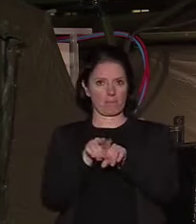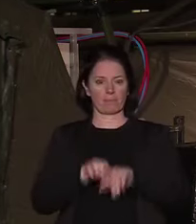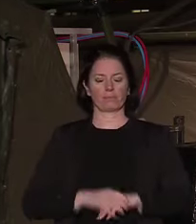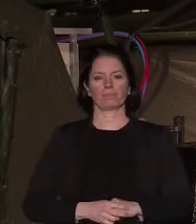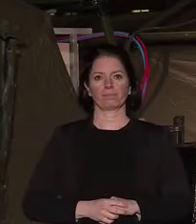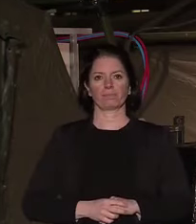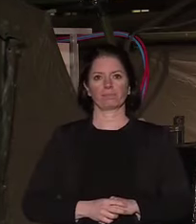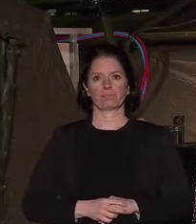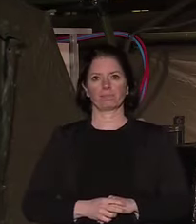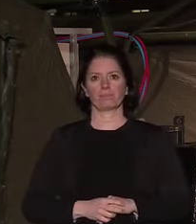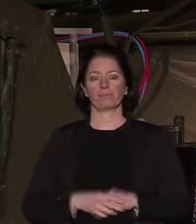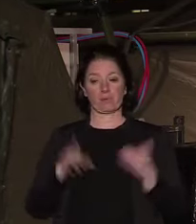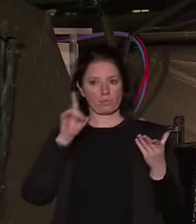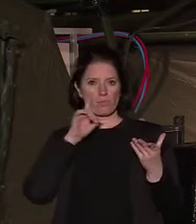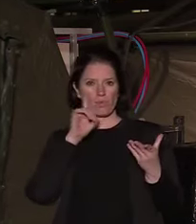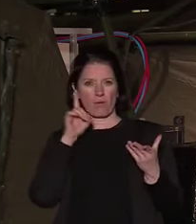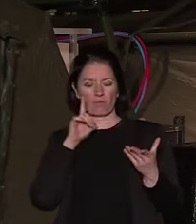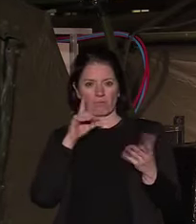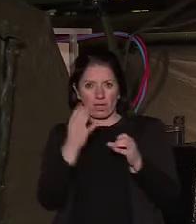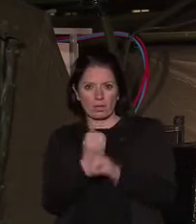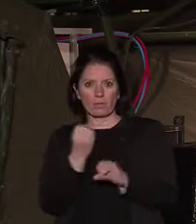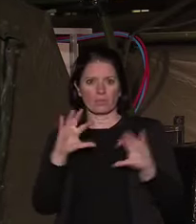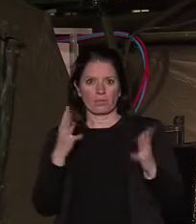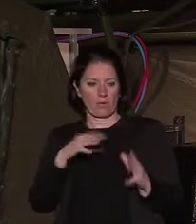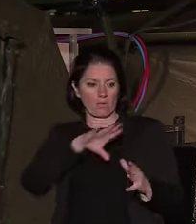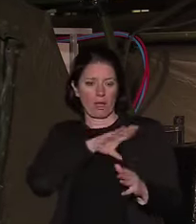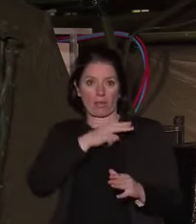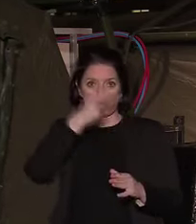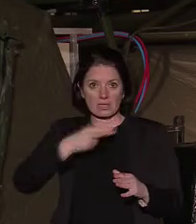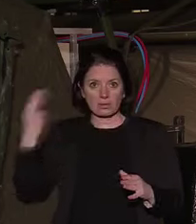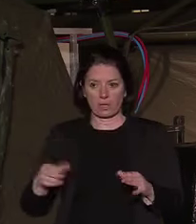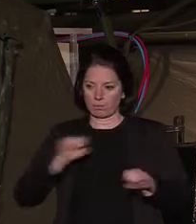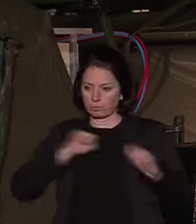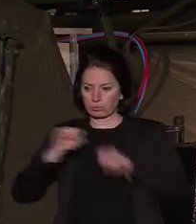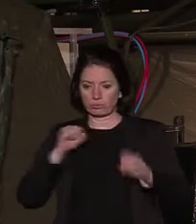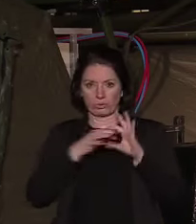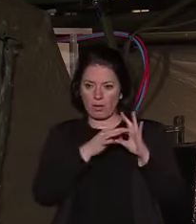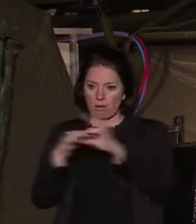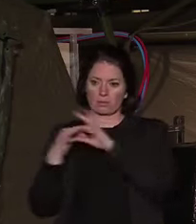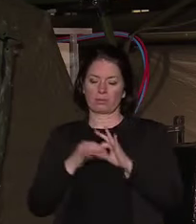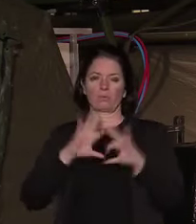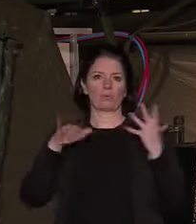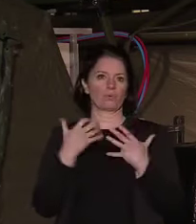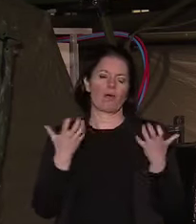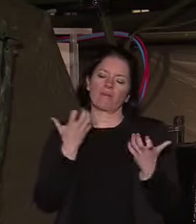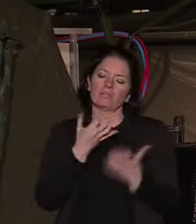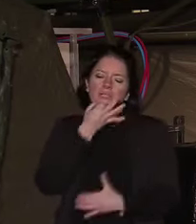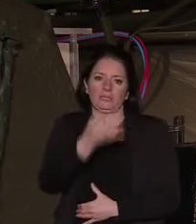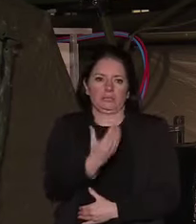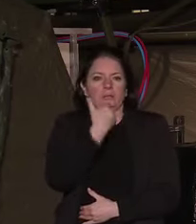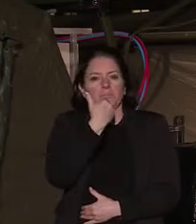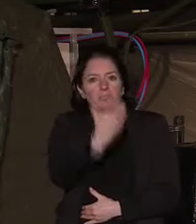parce qu'une formidable mobilisation nationale est là. et je veux vous vous en féliciter et vous en remercier, mes chers